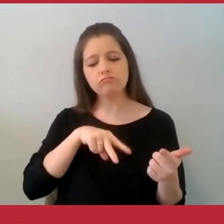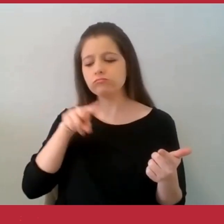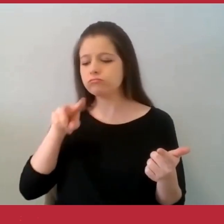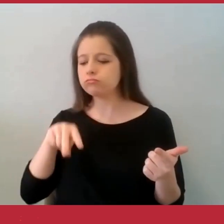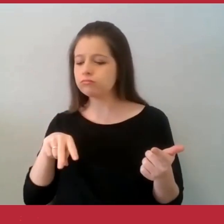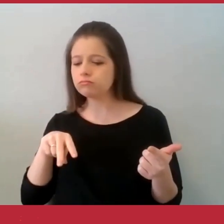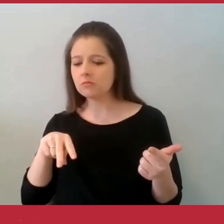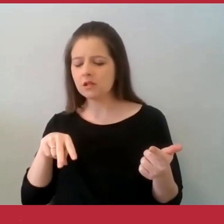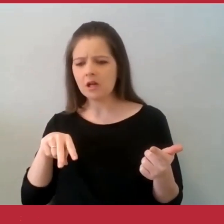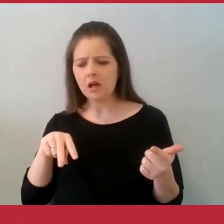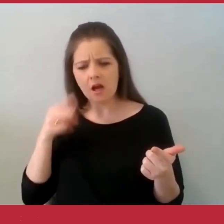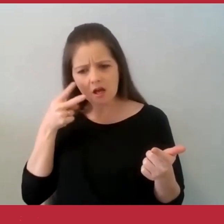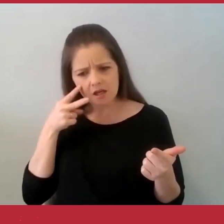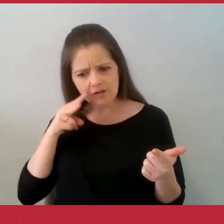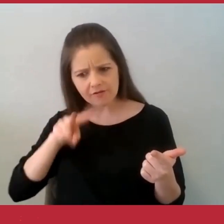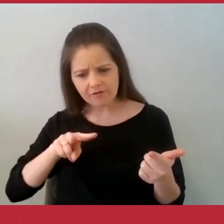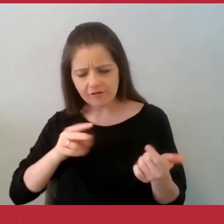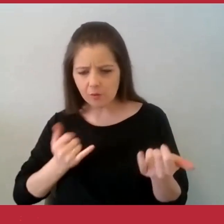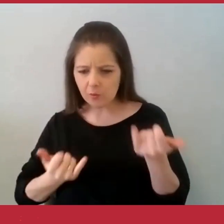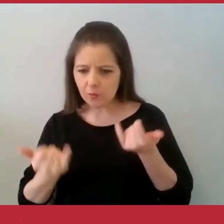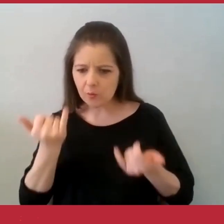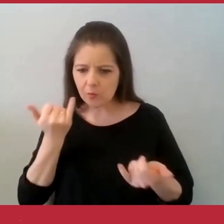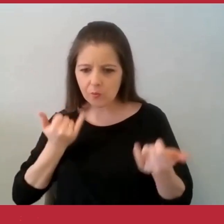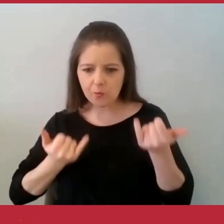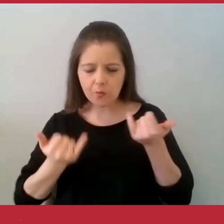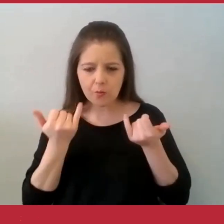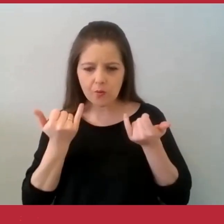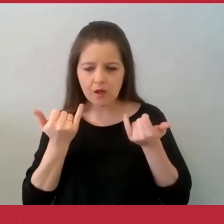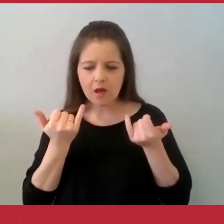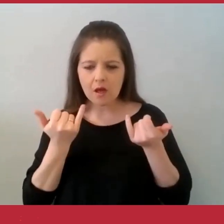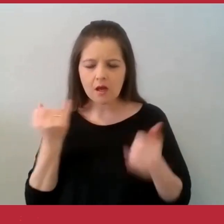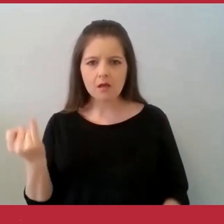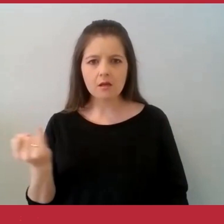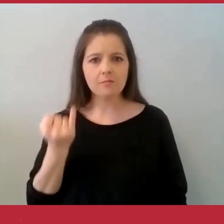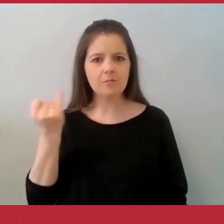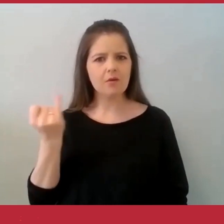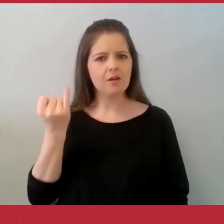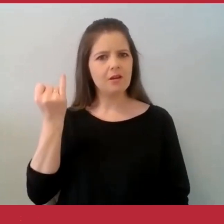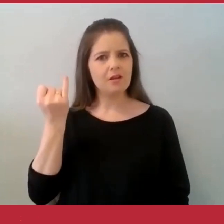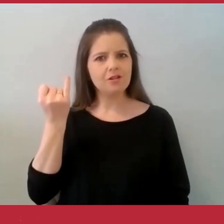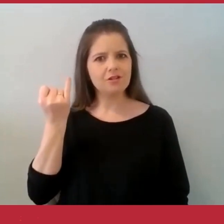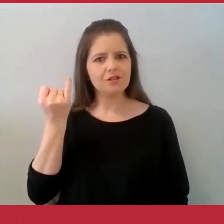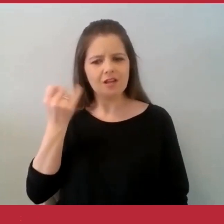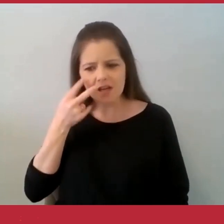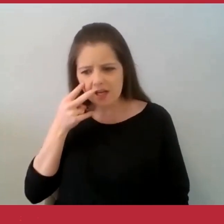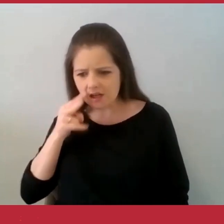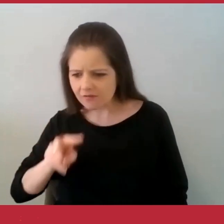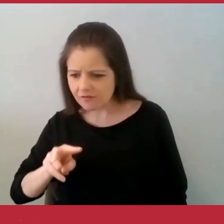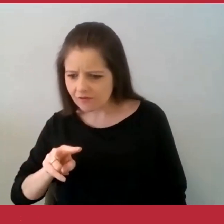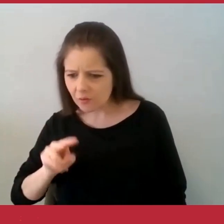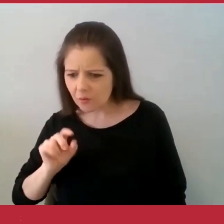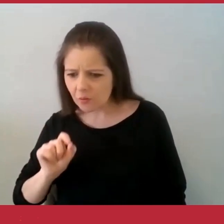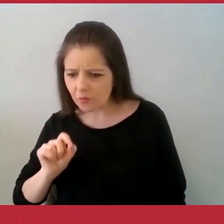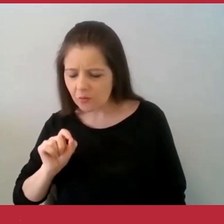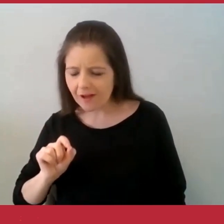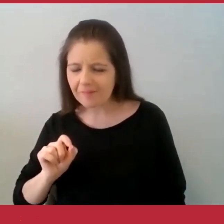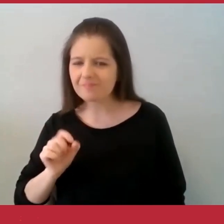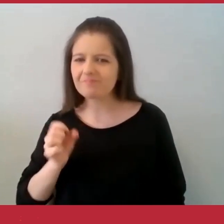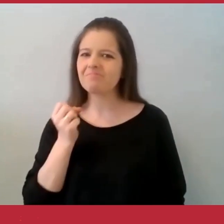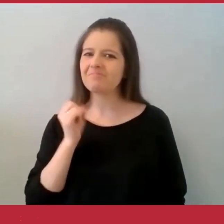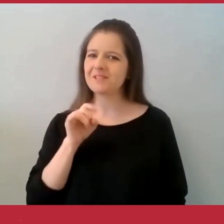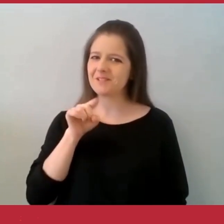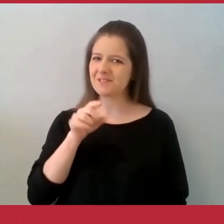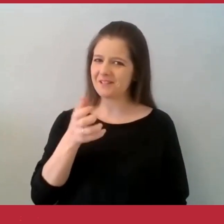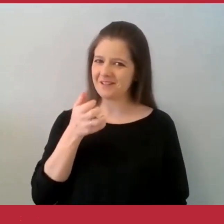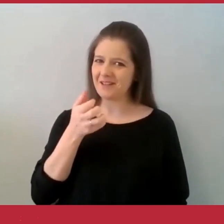de todas aquelas notícias importantes, ele leu o seguinte, se você quiser ter um bom Natal, faça